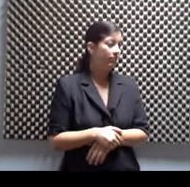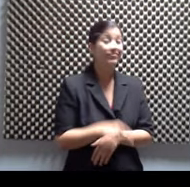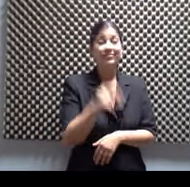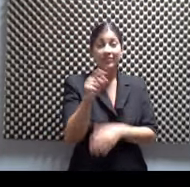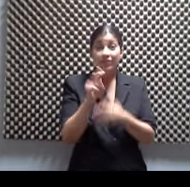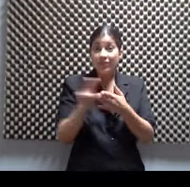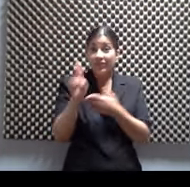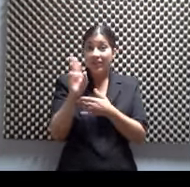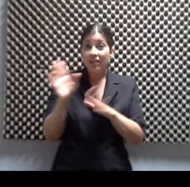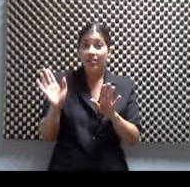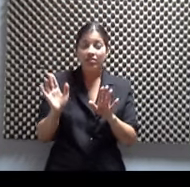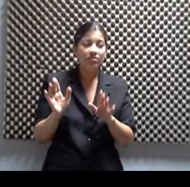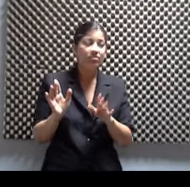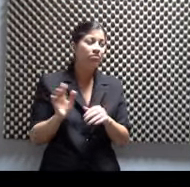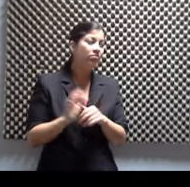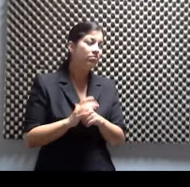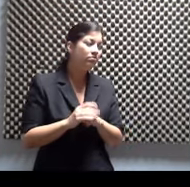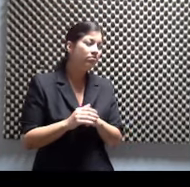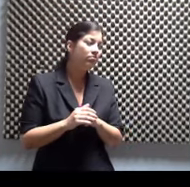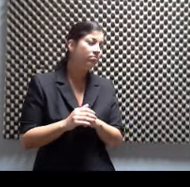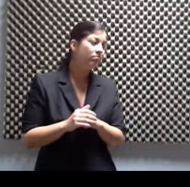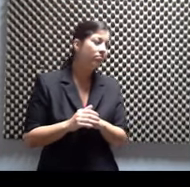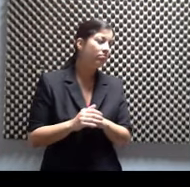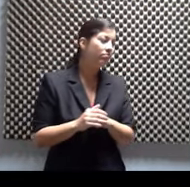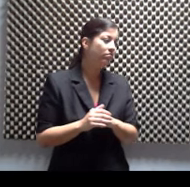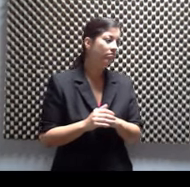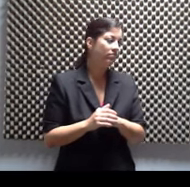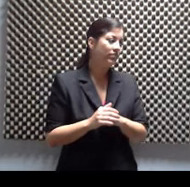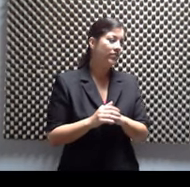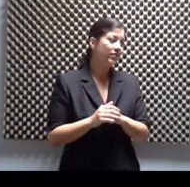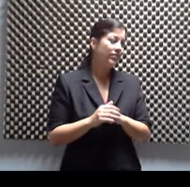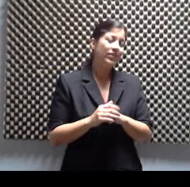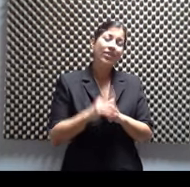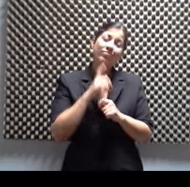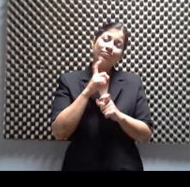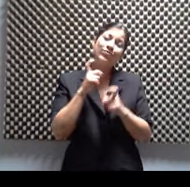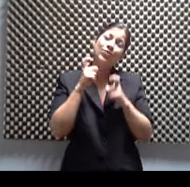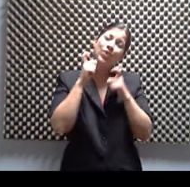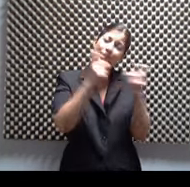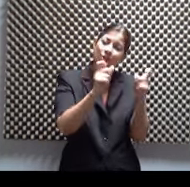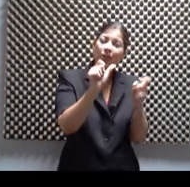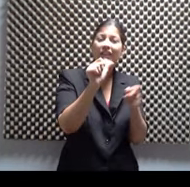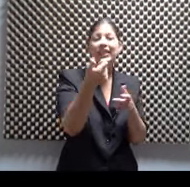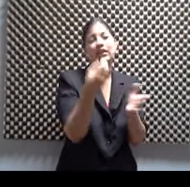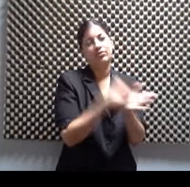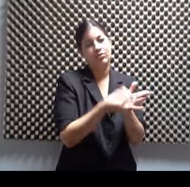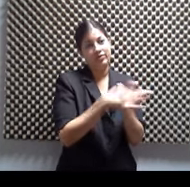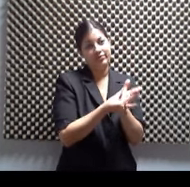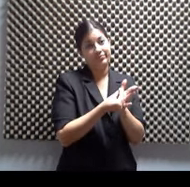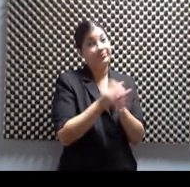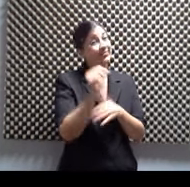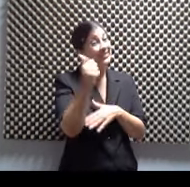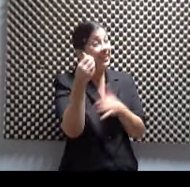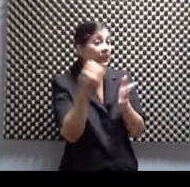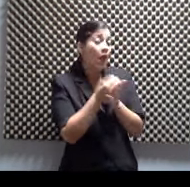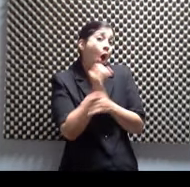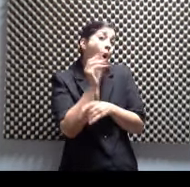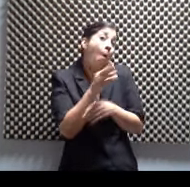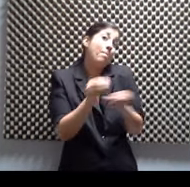No. Donación se... Suena más bonito. 10 dólares. Ok. 10 dólares o más. Si uno